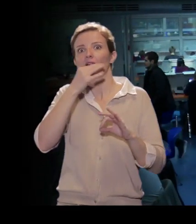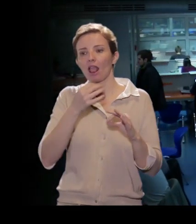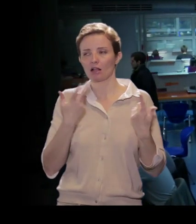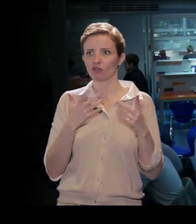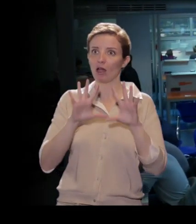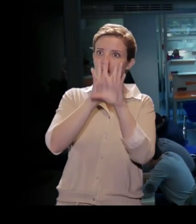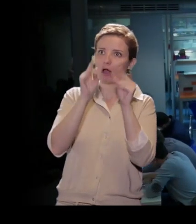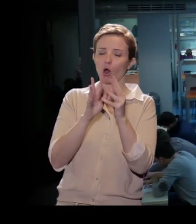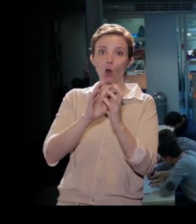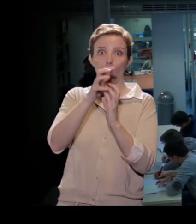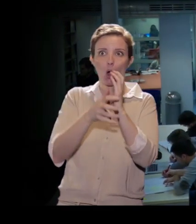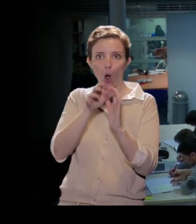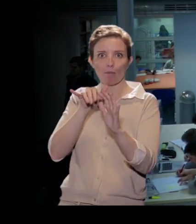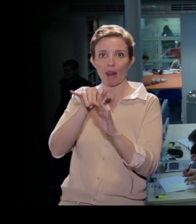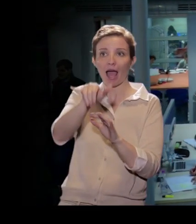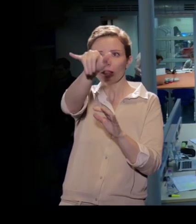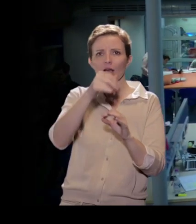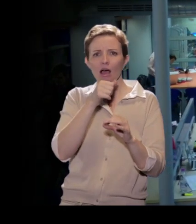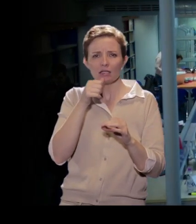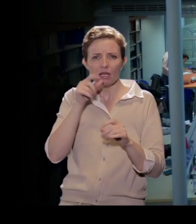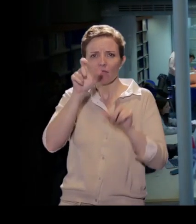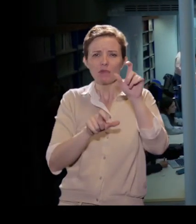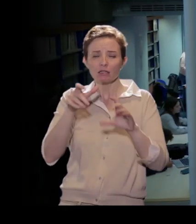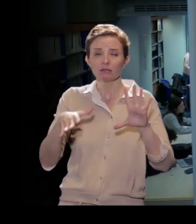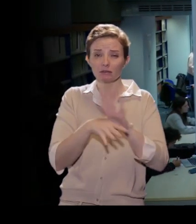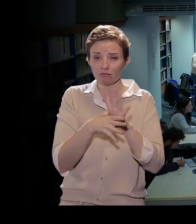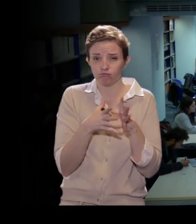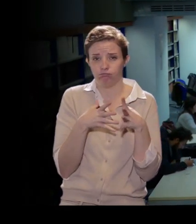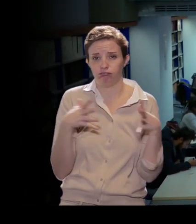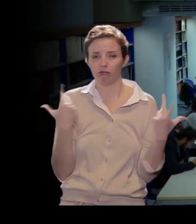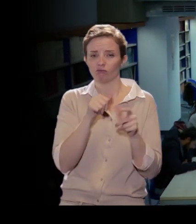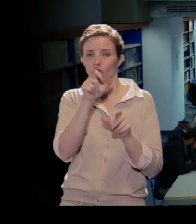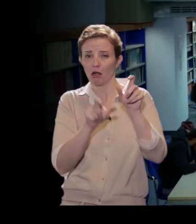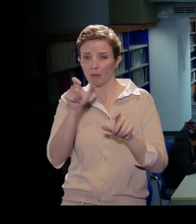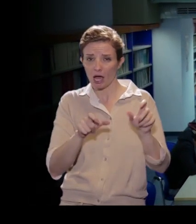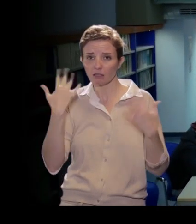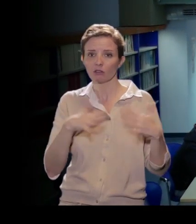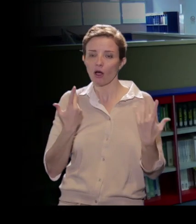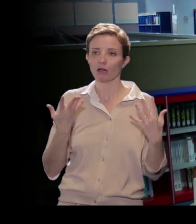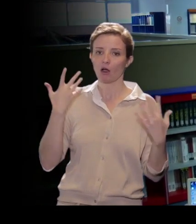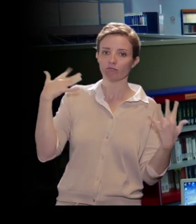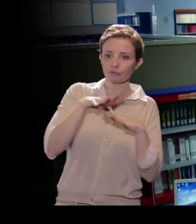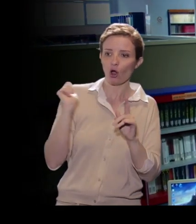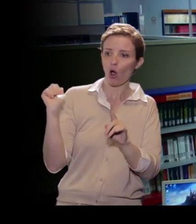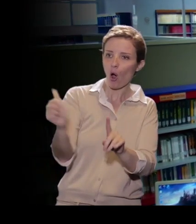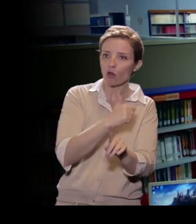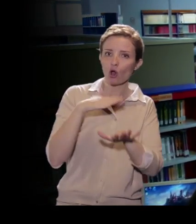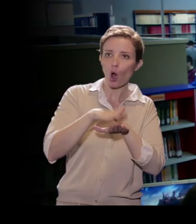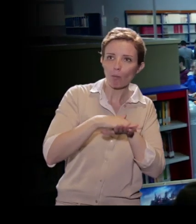complesso che ha richiesto centinaia di persone per la sua progettazione e realizzazione con competenze anche estremamente variegate.